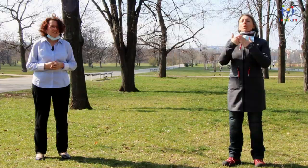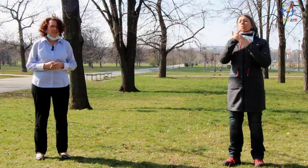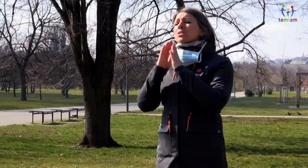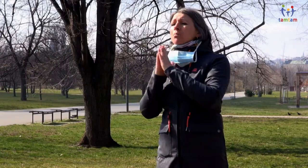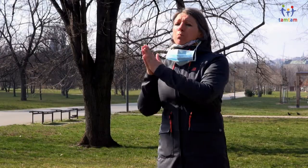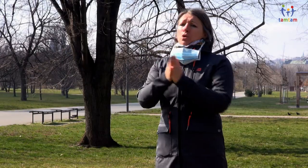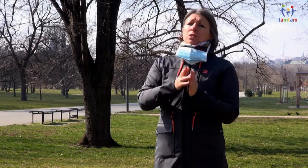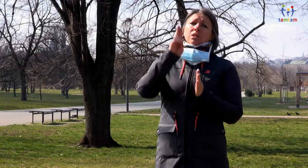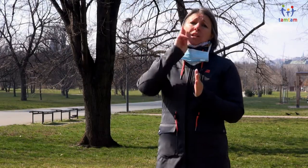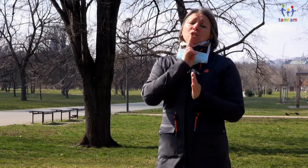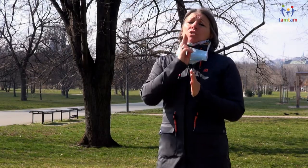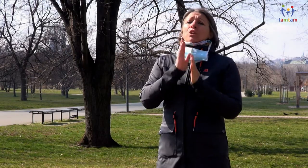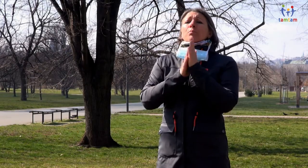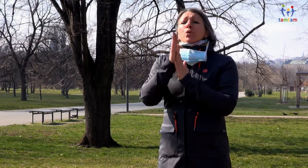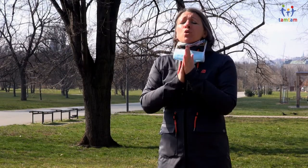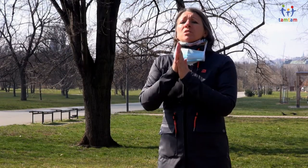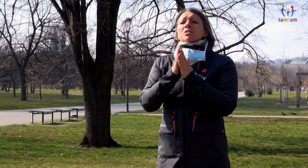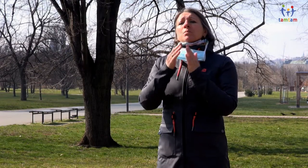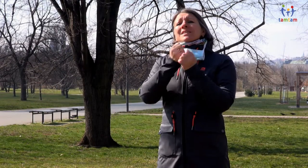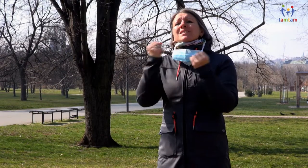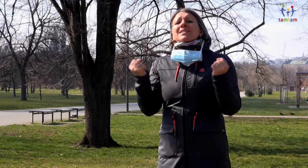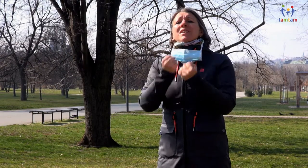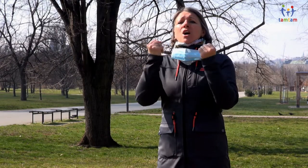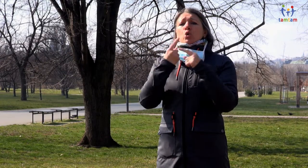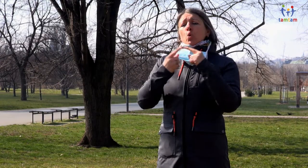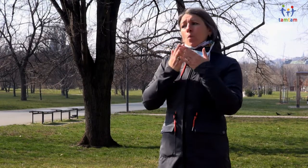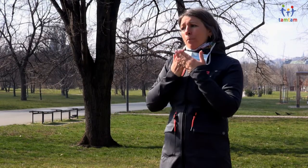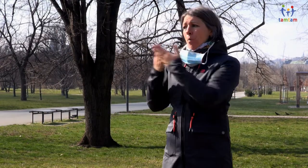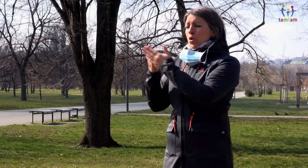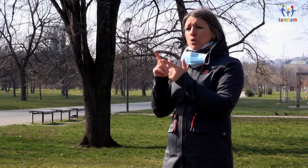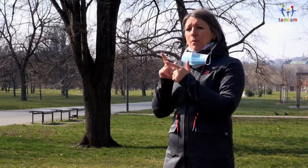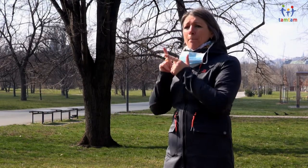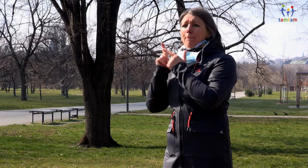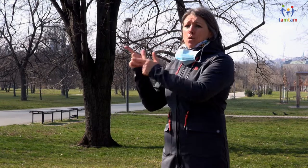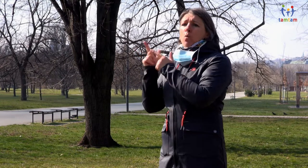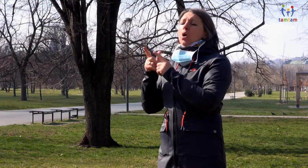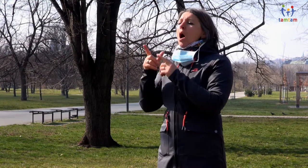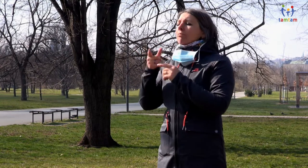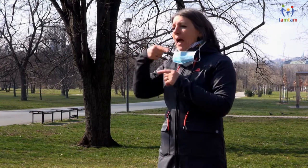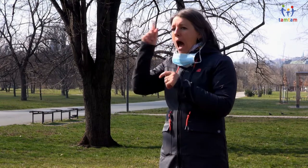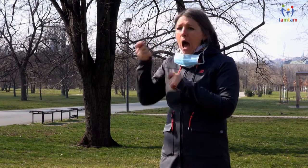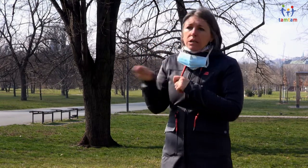aby se snažili policii i dalším složkám IZS v této situaci, která je hodně